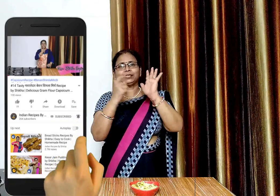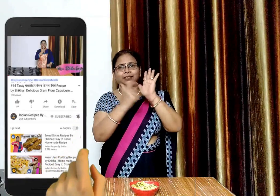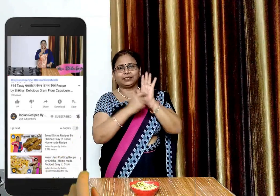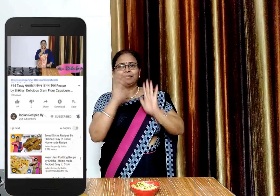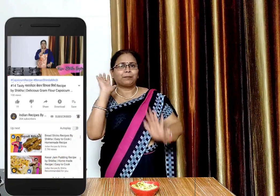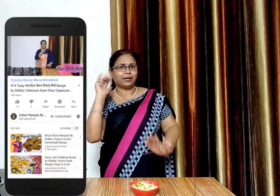वीडियो में दो कर दो